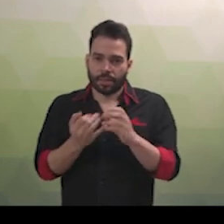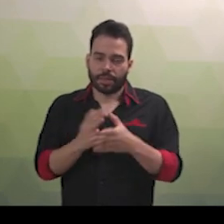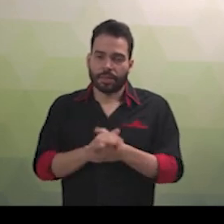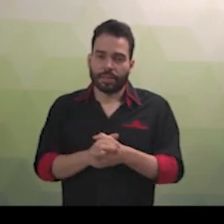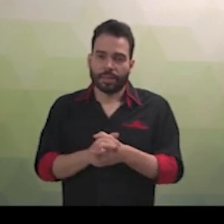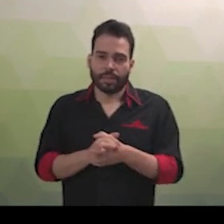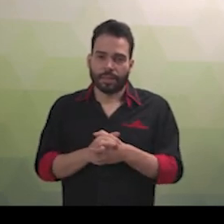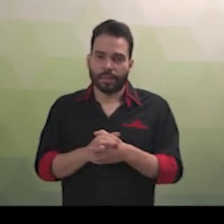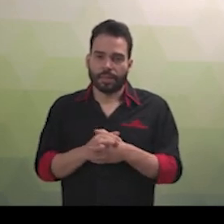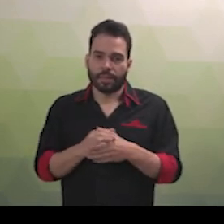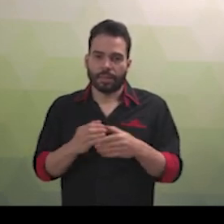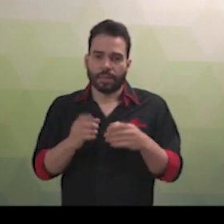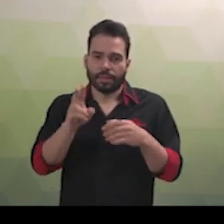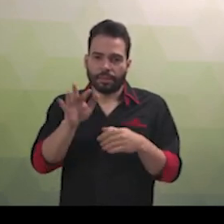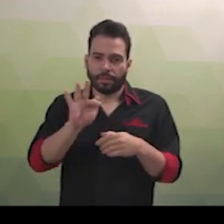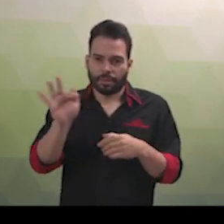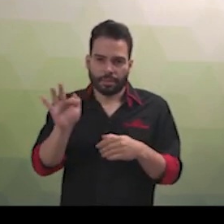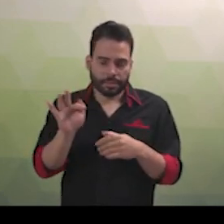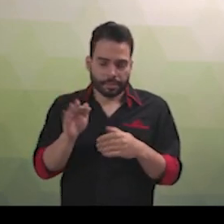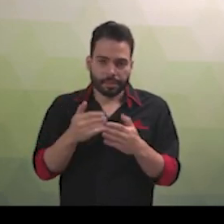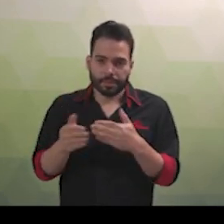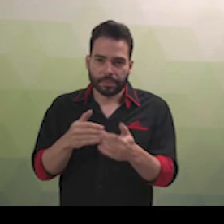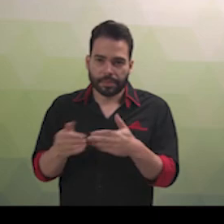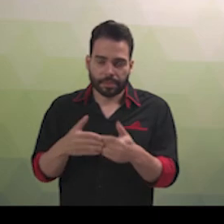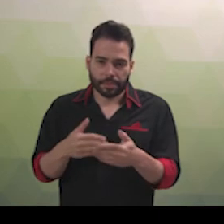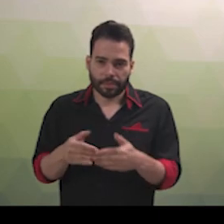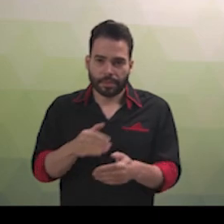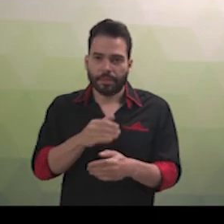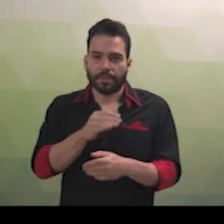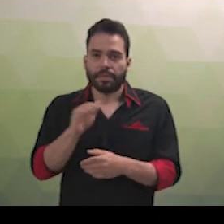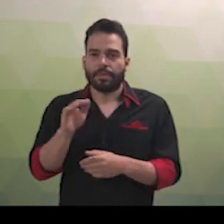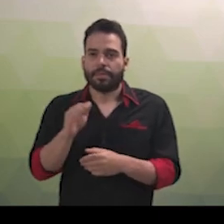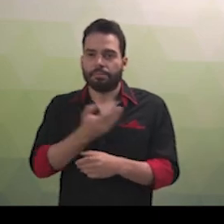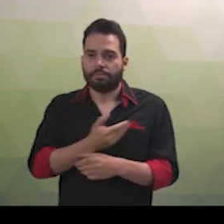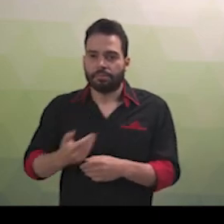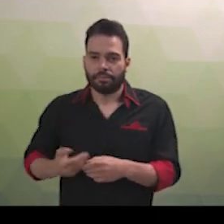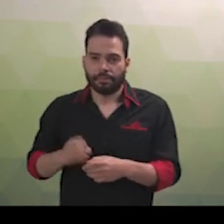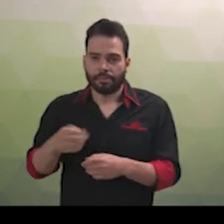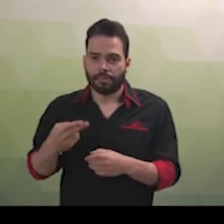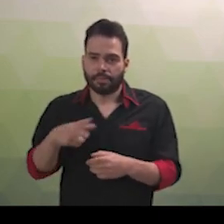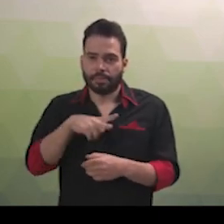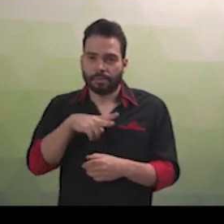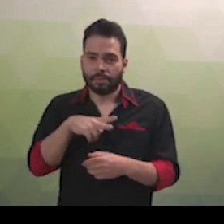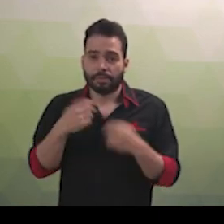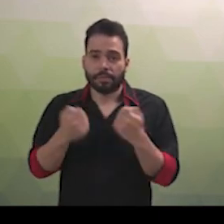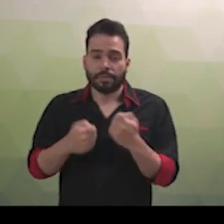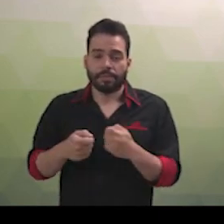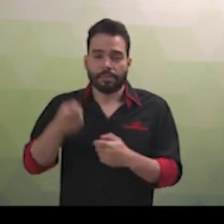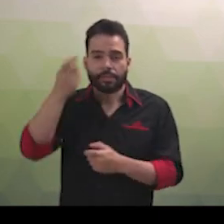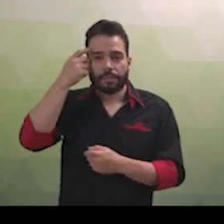públicas e privadas, devem ser adotadas as seguintes medidas. Disponibilização de formulário de inscrição